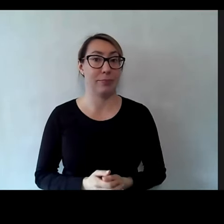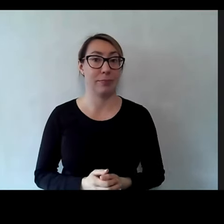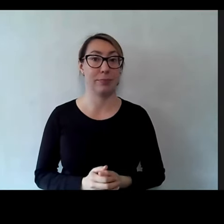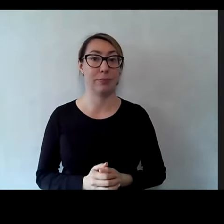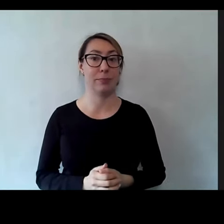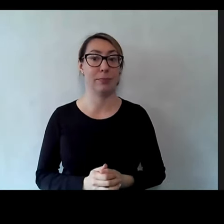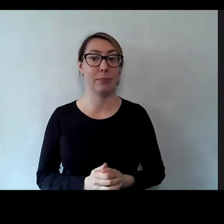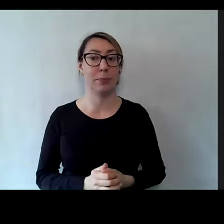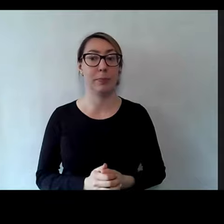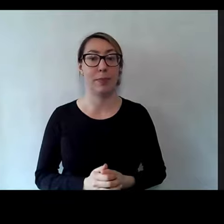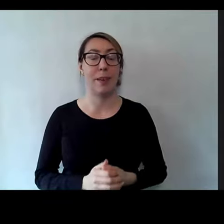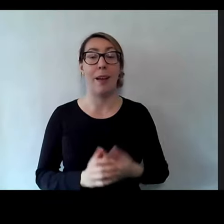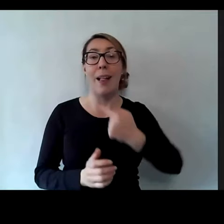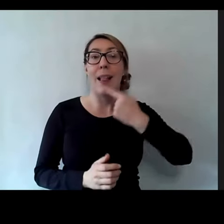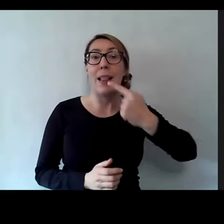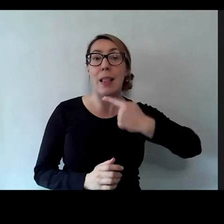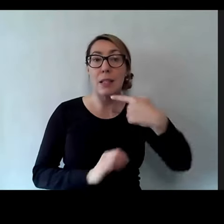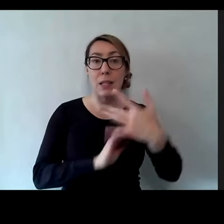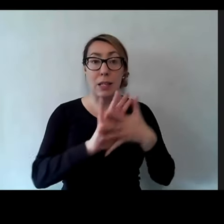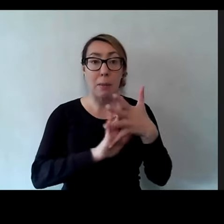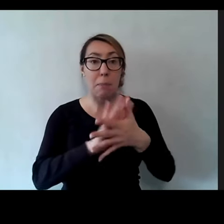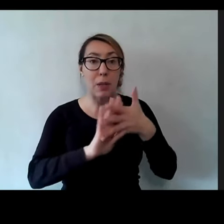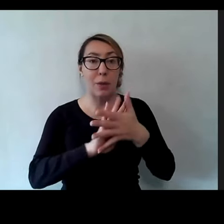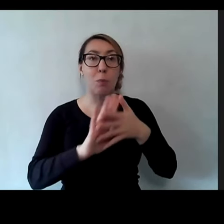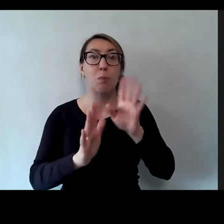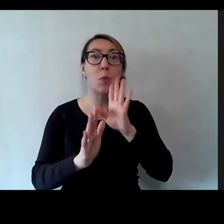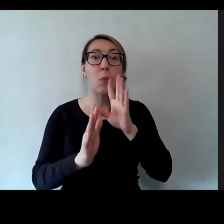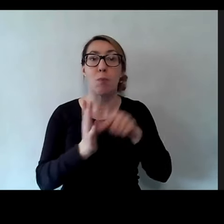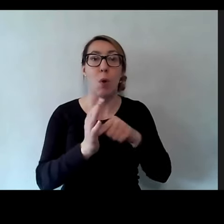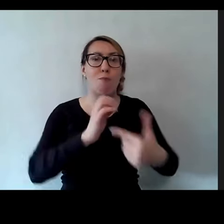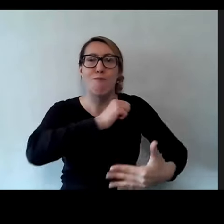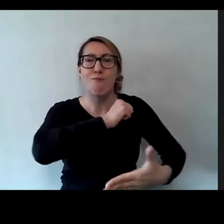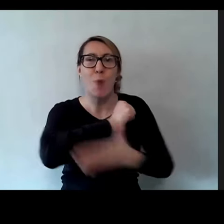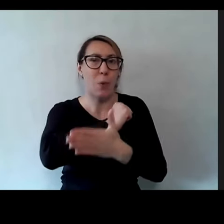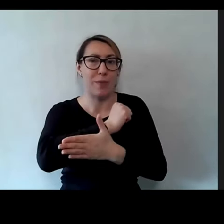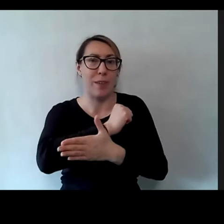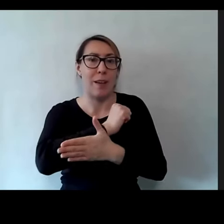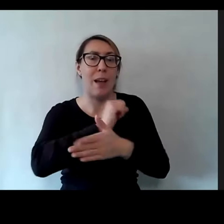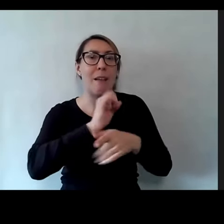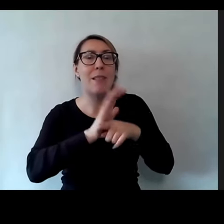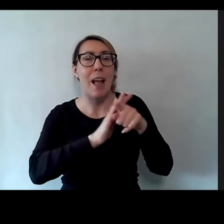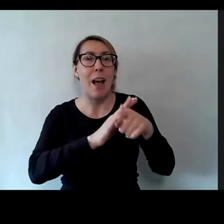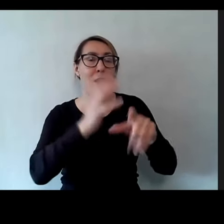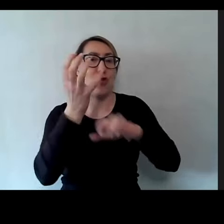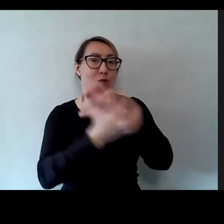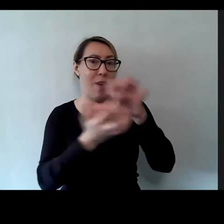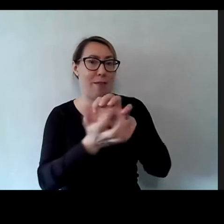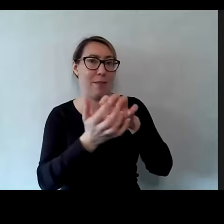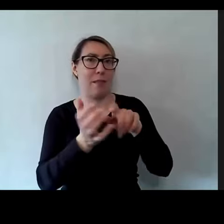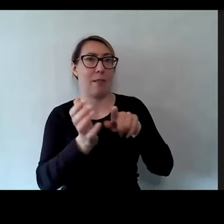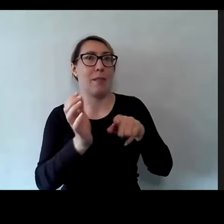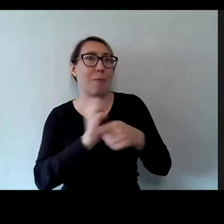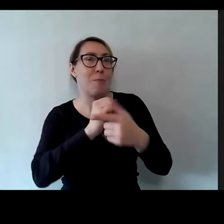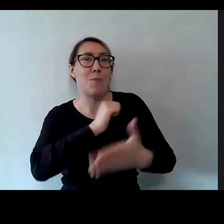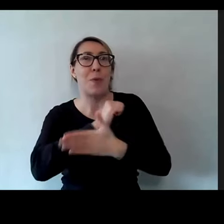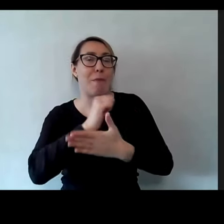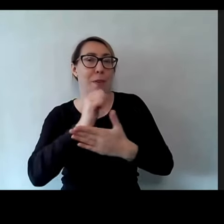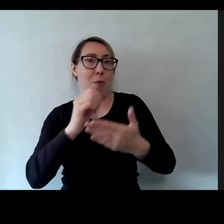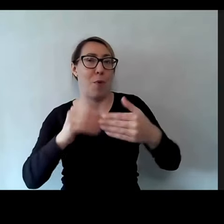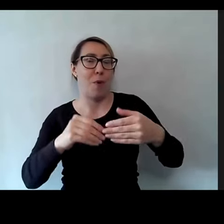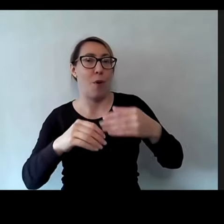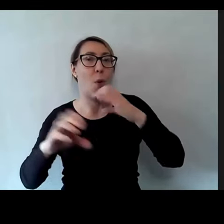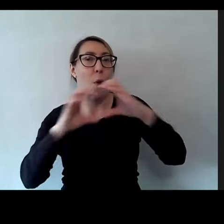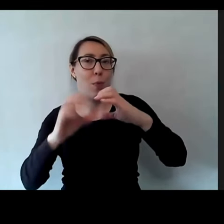I ten język migowy stał się takim kluczem do świata, kluczem do komunikacji, kluczem do rozwoju,